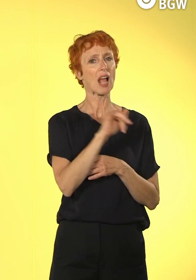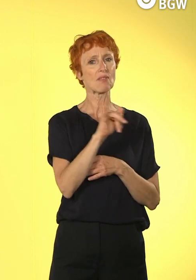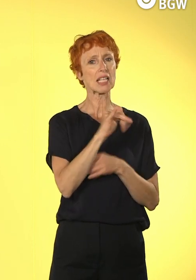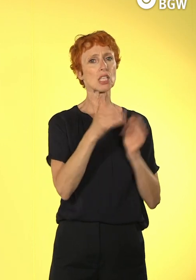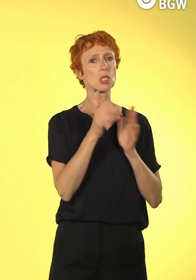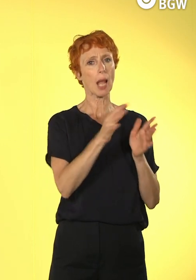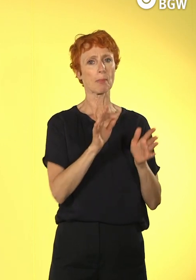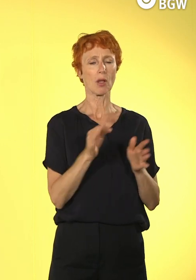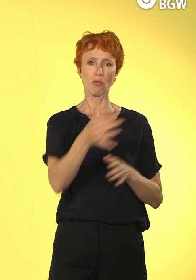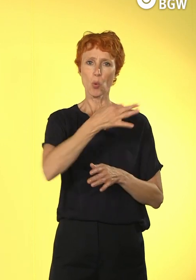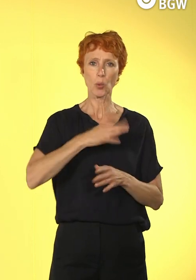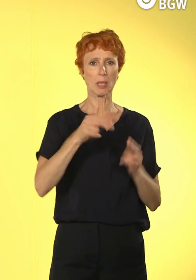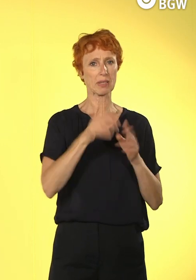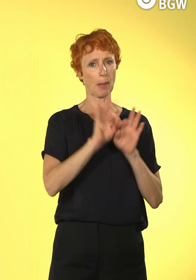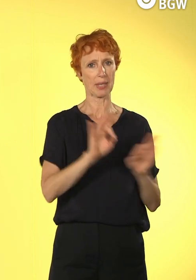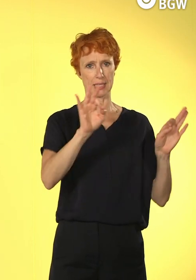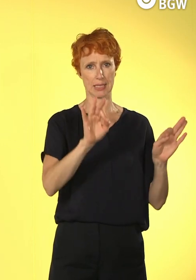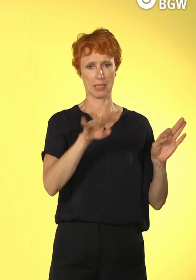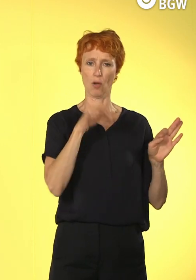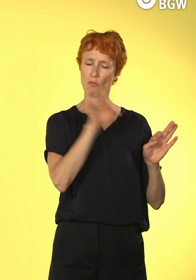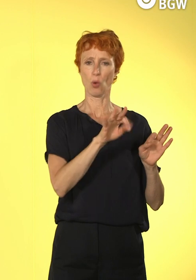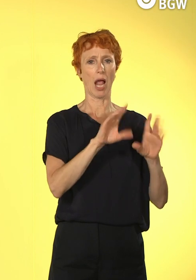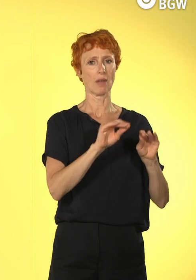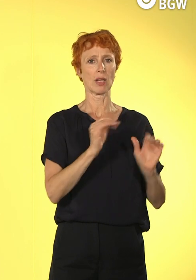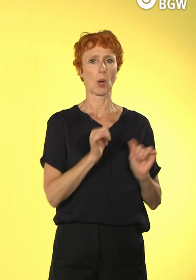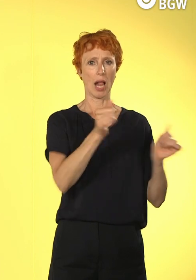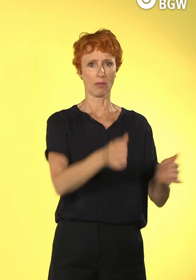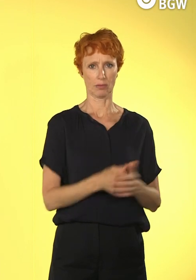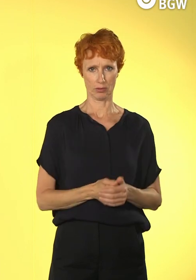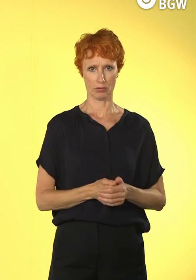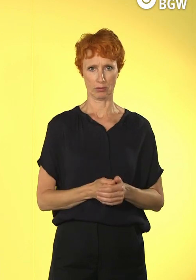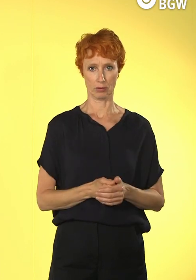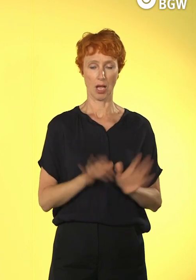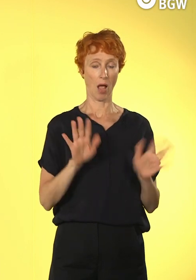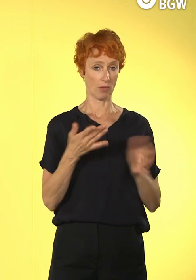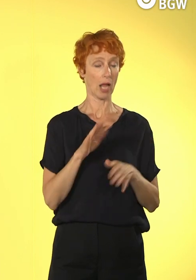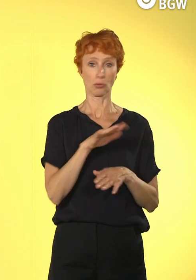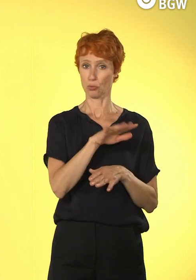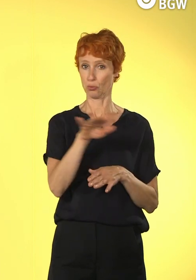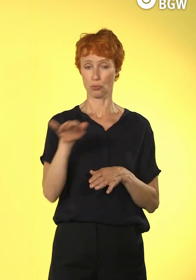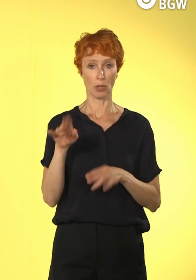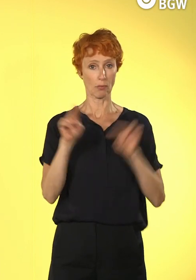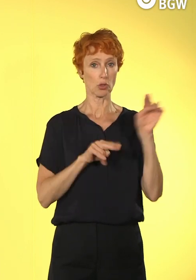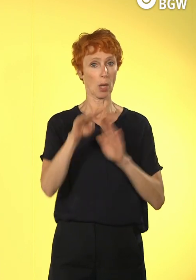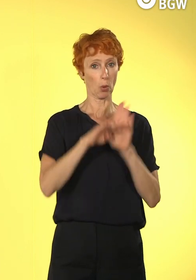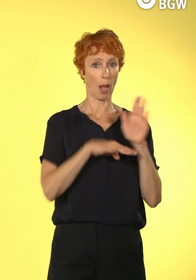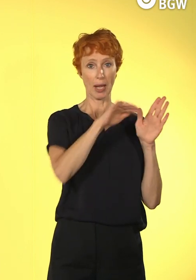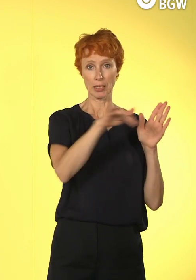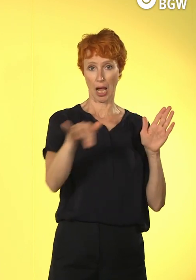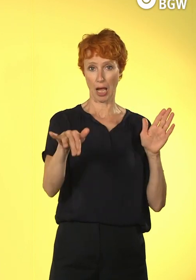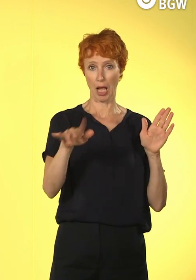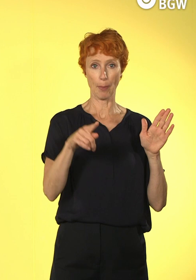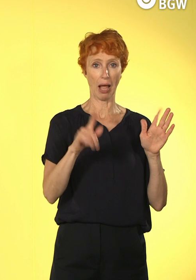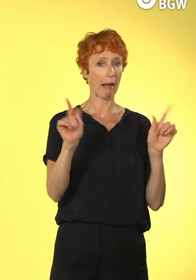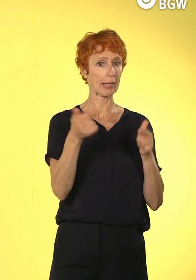damit das auch gut in die Anwendung kommt. Was haben wir alle? Wahrscheinlich Programme bei uns in den Einrichtungen, die fast keiner mehr benutzt, weil die einfach